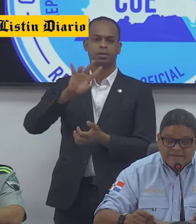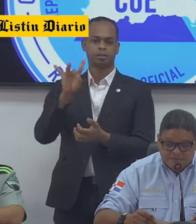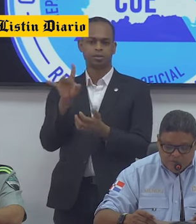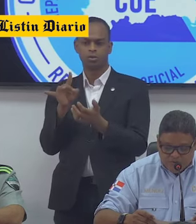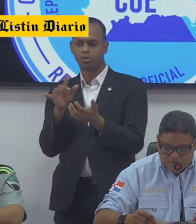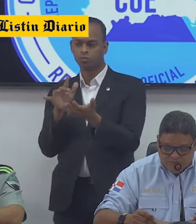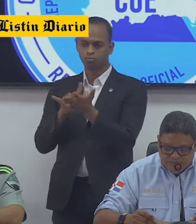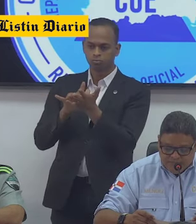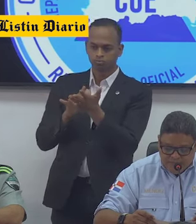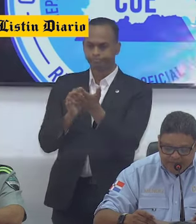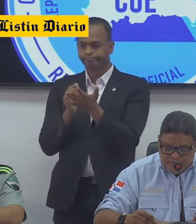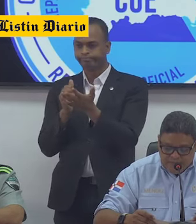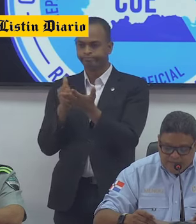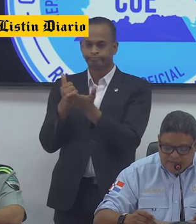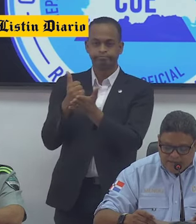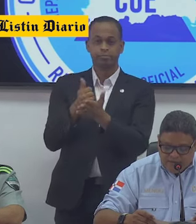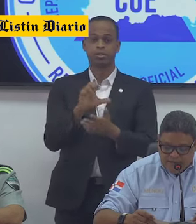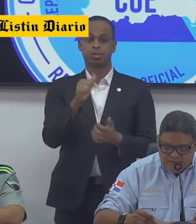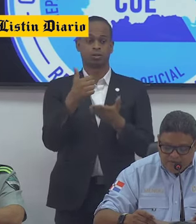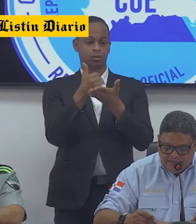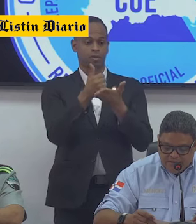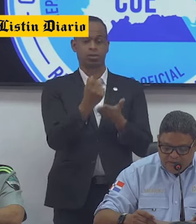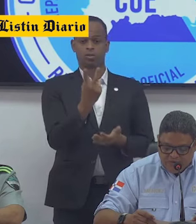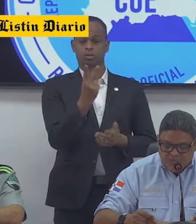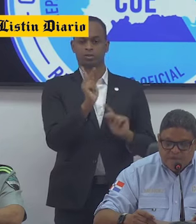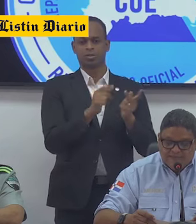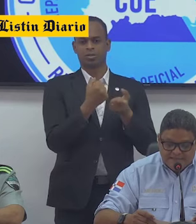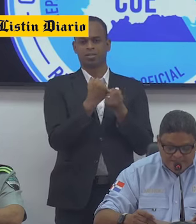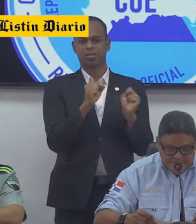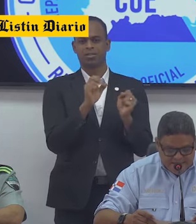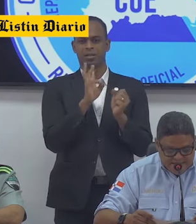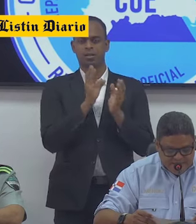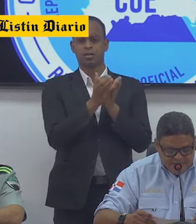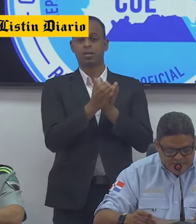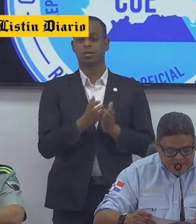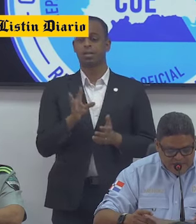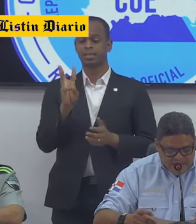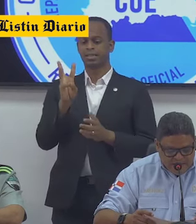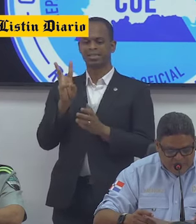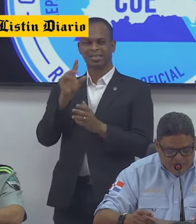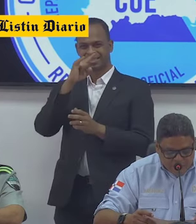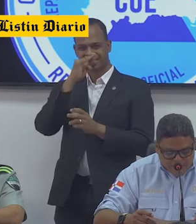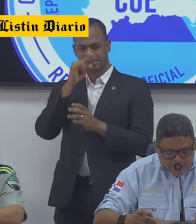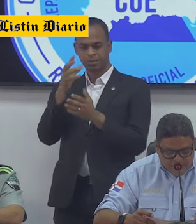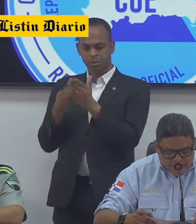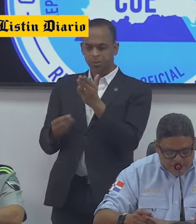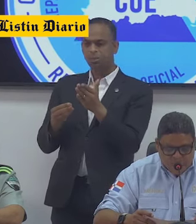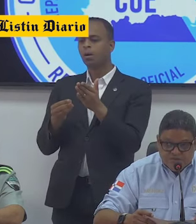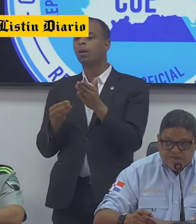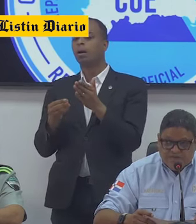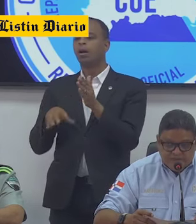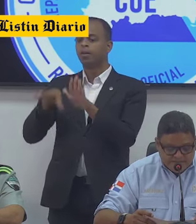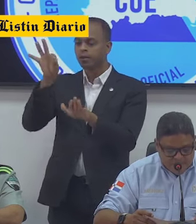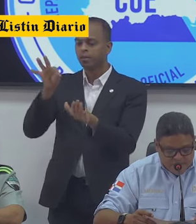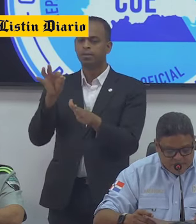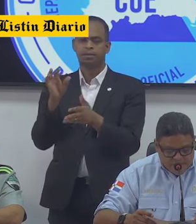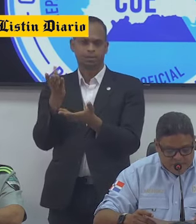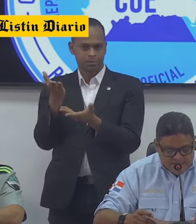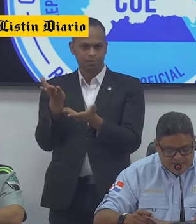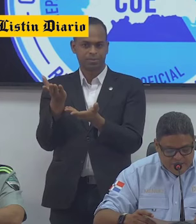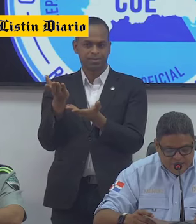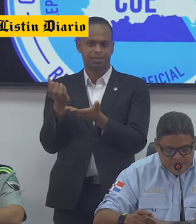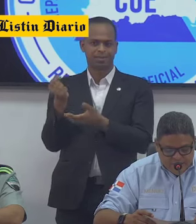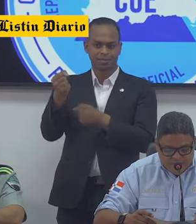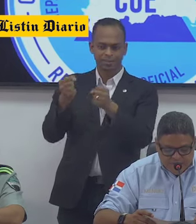en alta mar, 12 menores extraviados y entregados a sus padres, 6. En el reporte tenemos lo siguiente, los